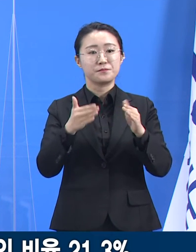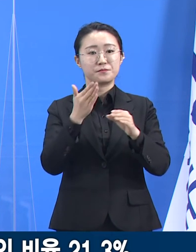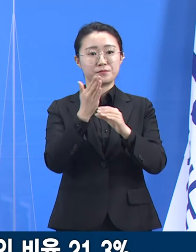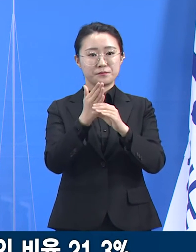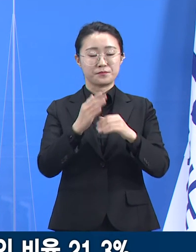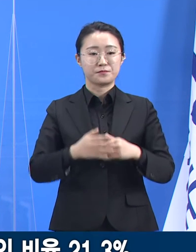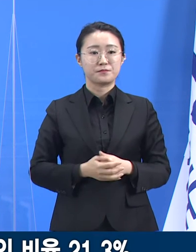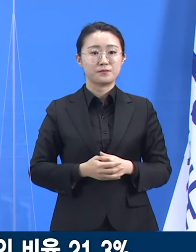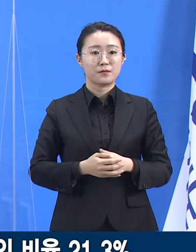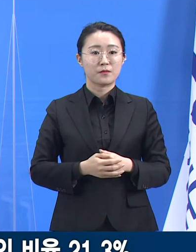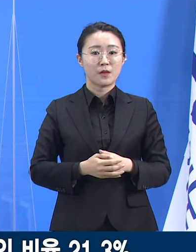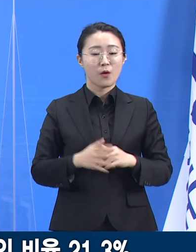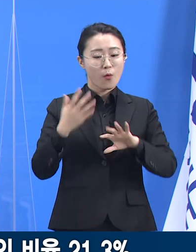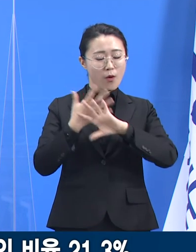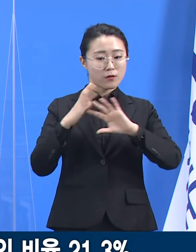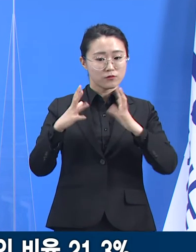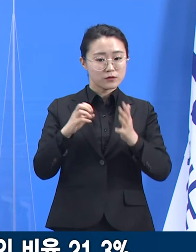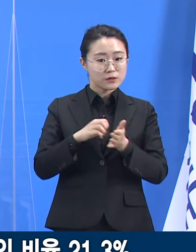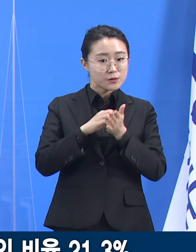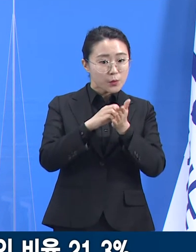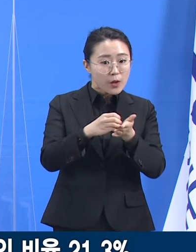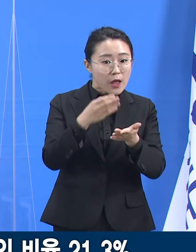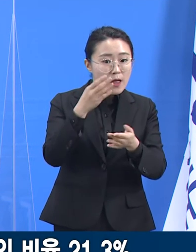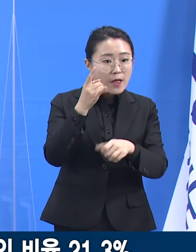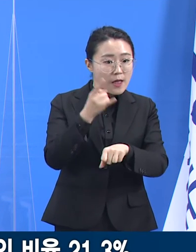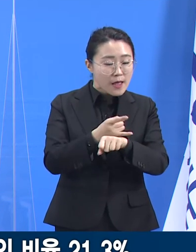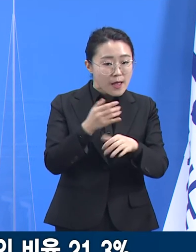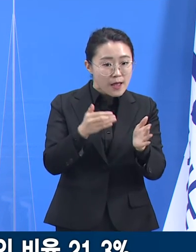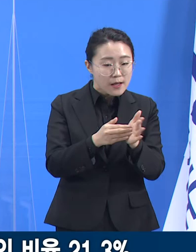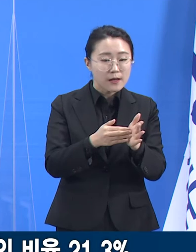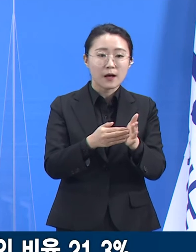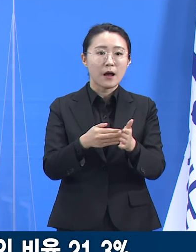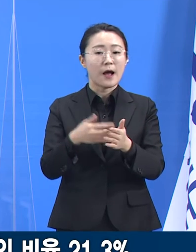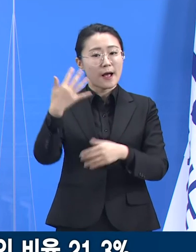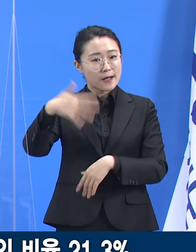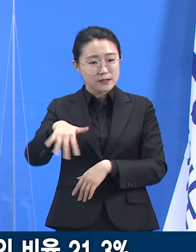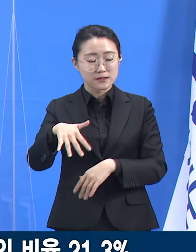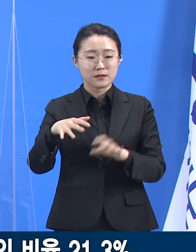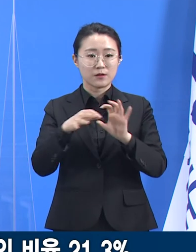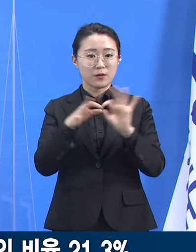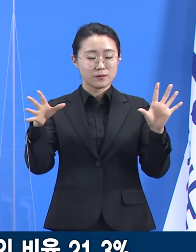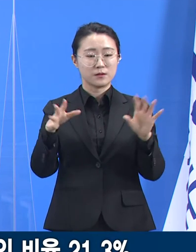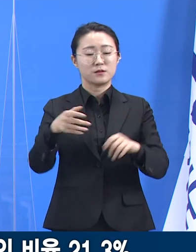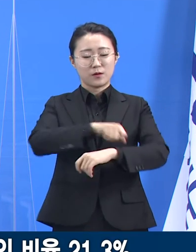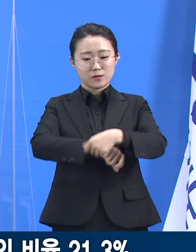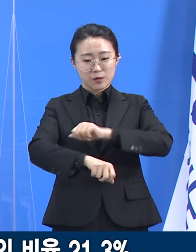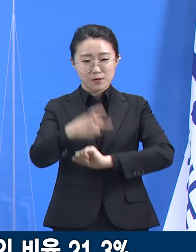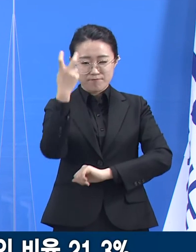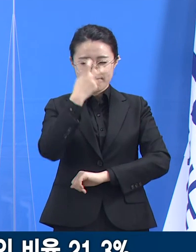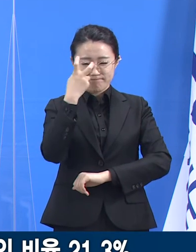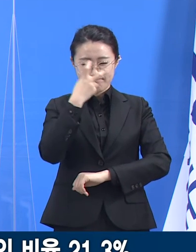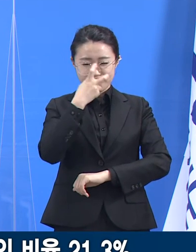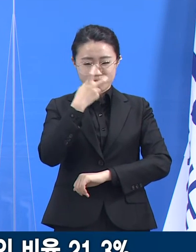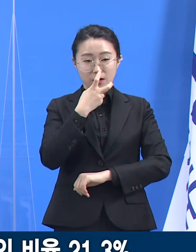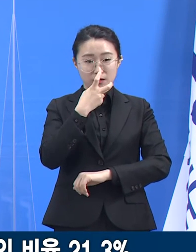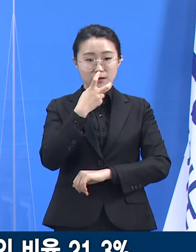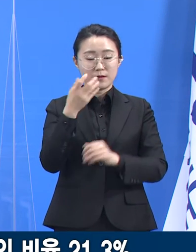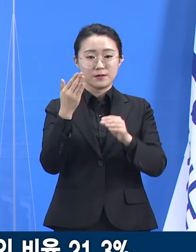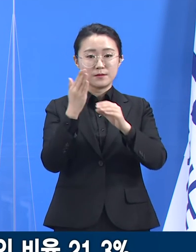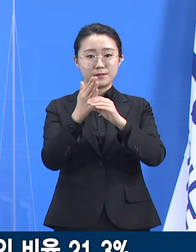등록 여부를 가리지 않고 모든 외국인 노동자들에게 적극적인 진단검사 기회를 제공하고 있고